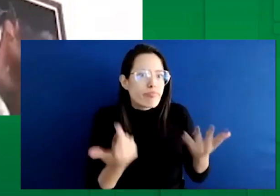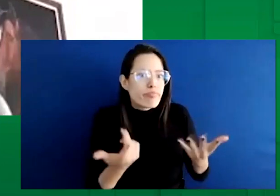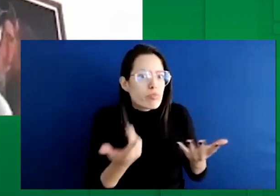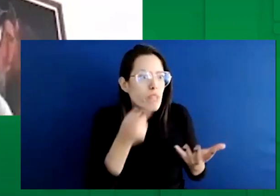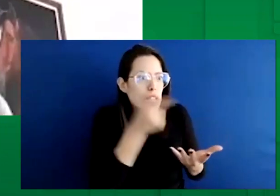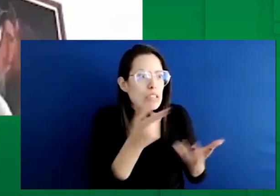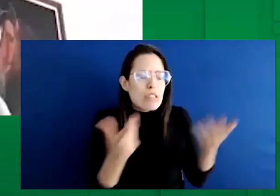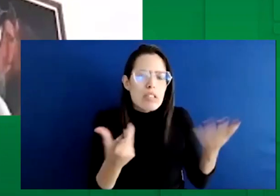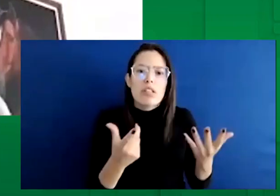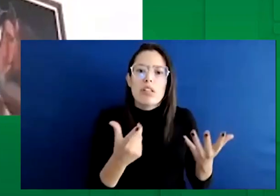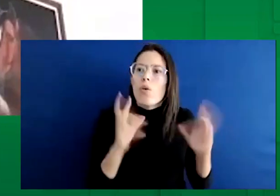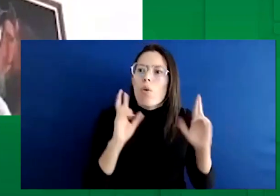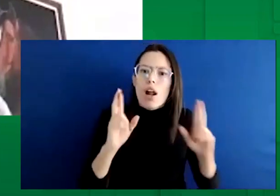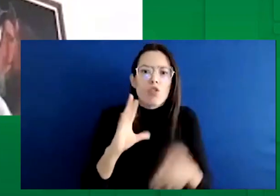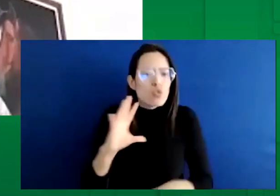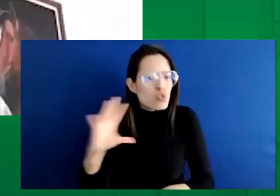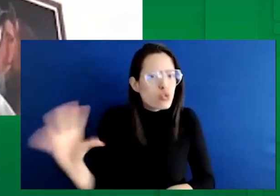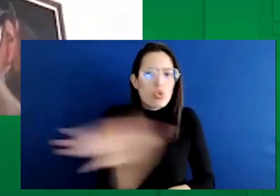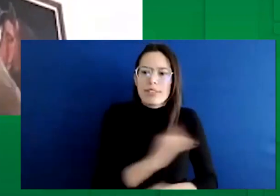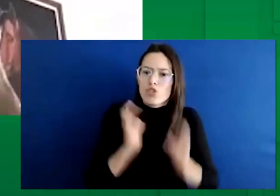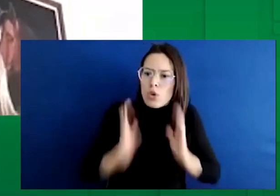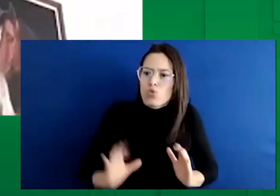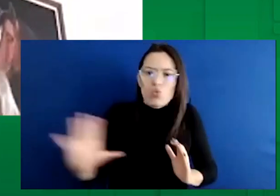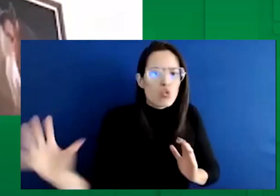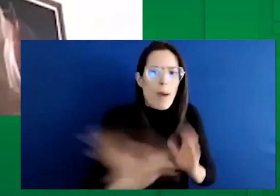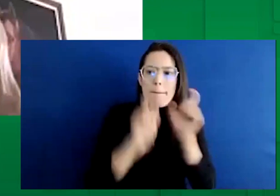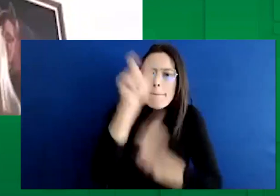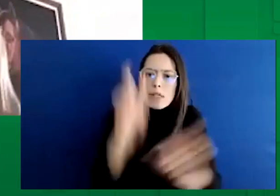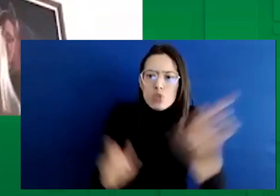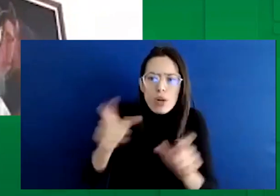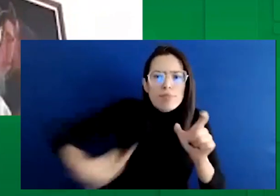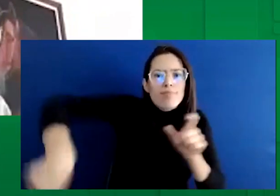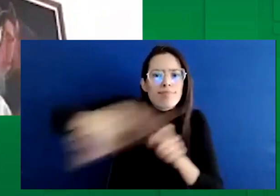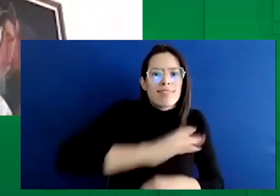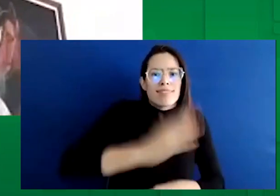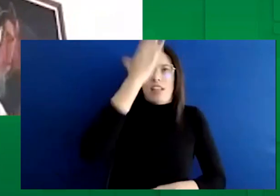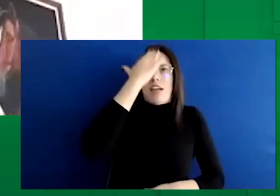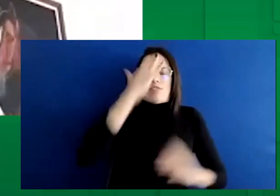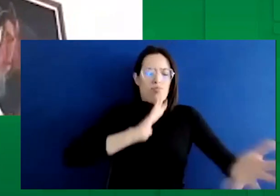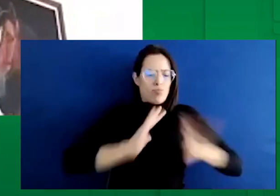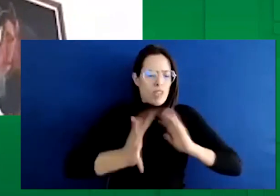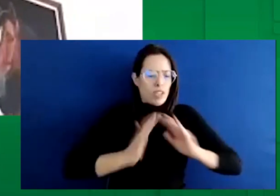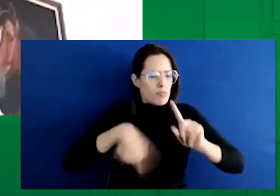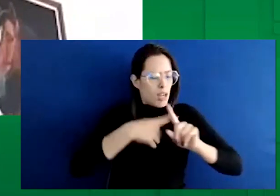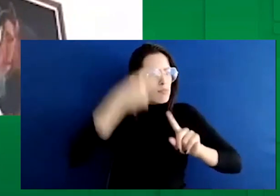la humanidad, todos los ciudadanos conozcan, interpreten la lengua de señas.